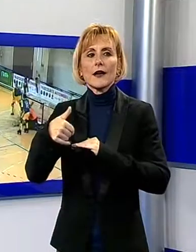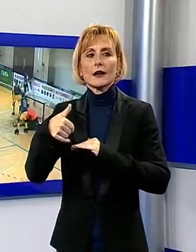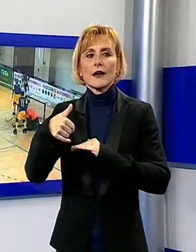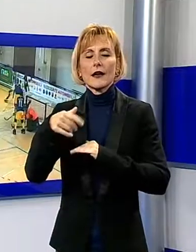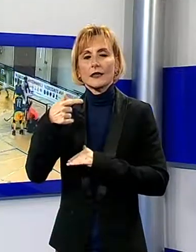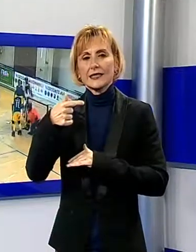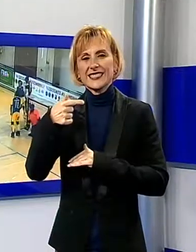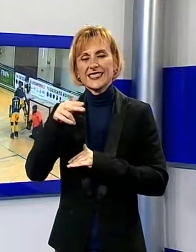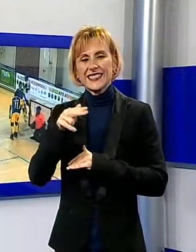recupero di Eurolega.